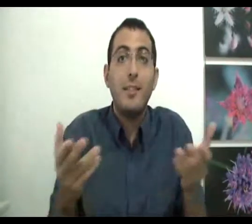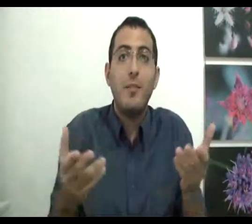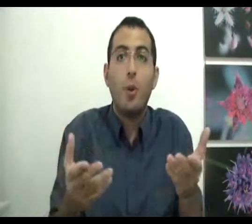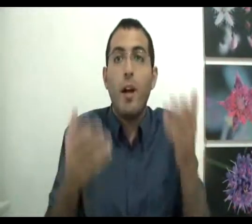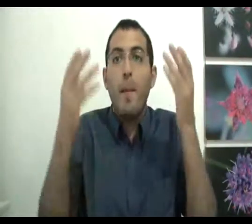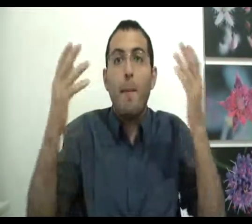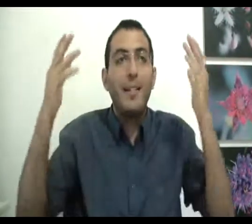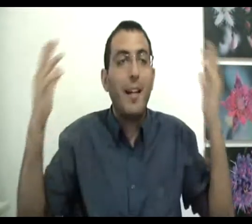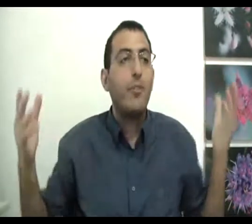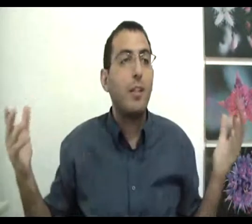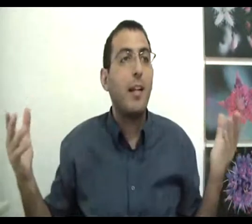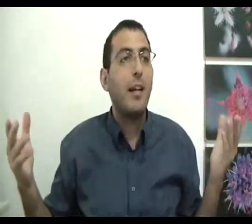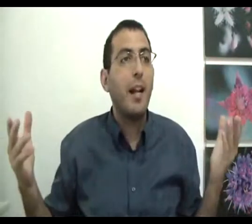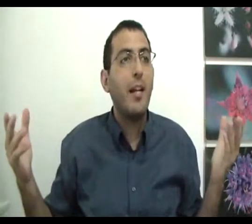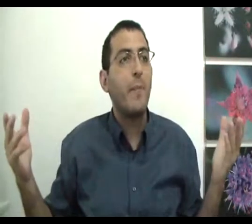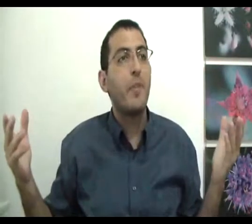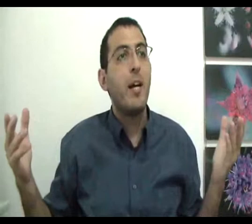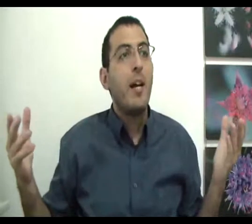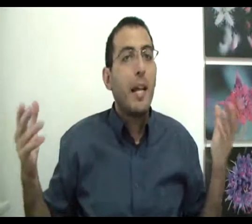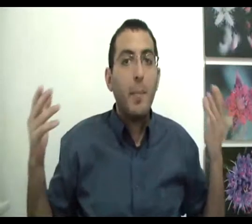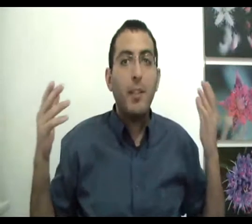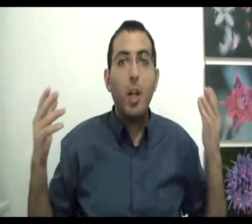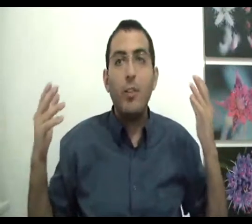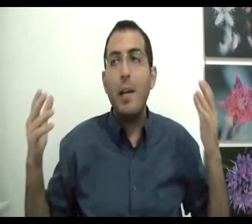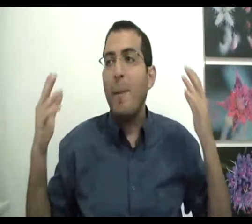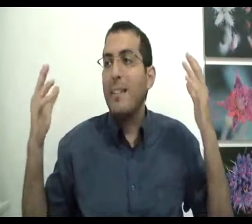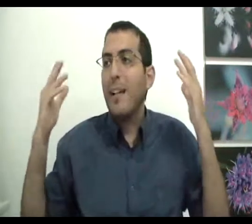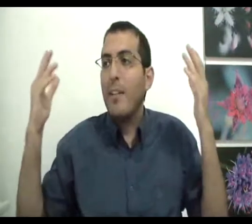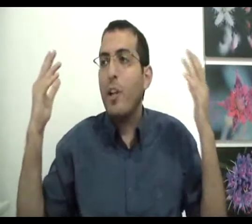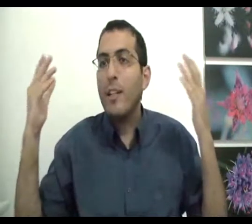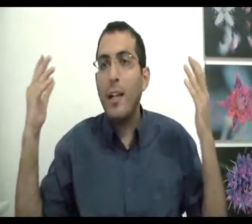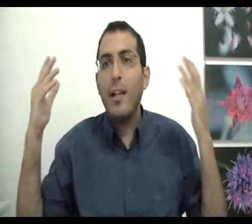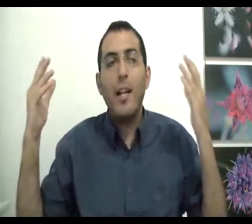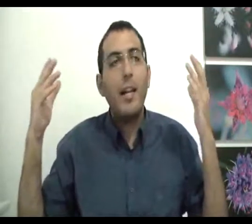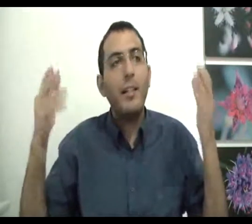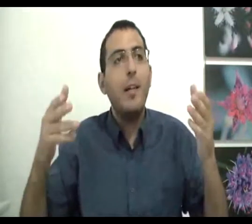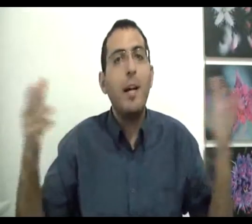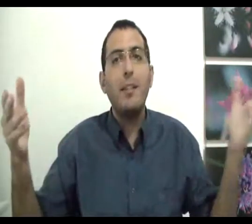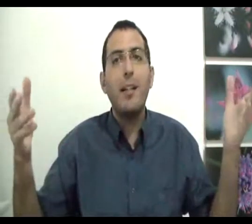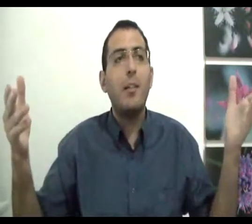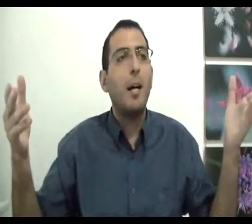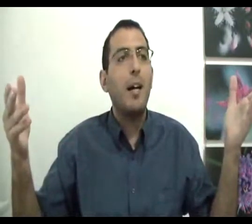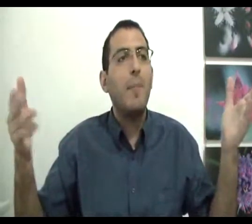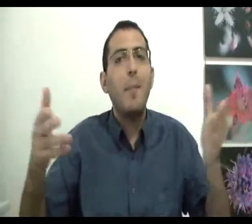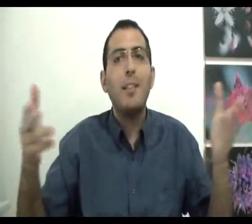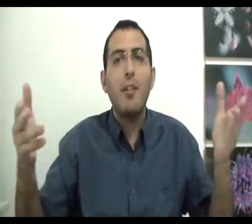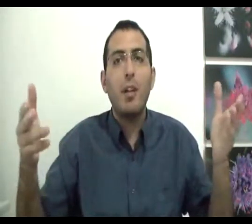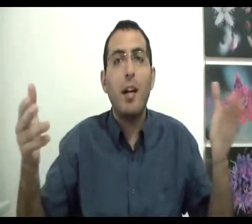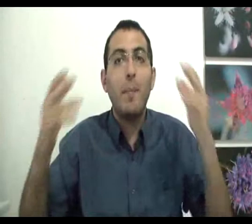צריך לבדוק מה התכלית של התהליך הכללי אם אתה לא יודע מה התכלית של התהליך הכללי איך אתה יודע מה התכלית, מה המטרה שלך הרי מה